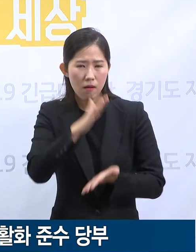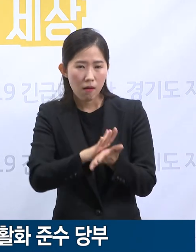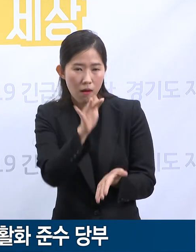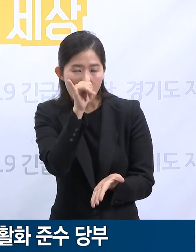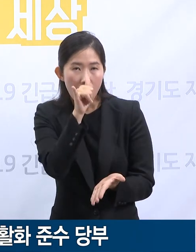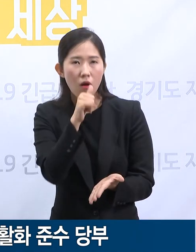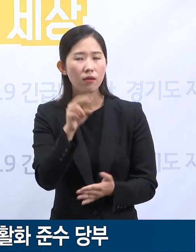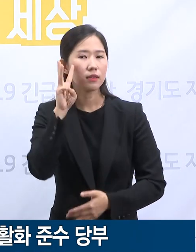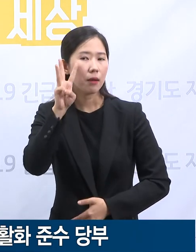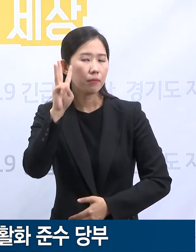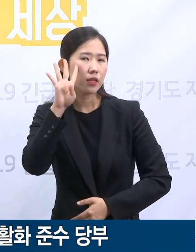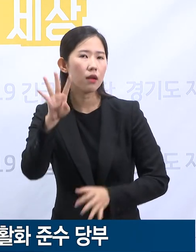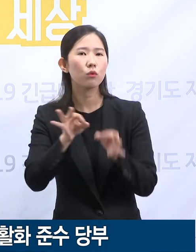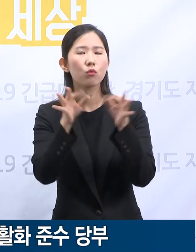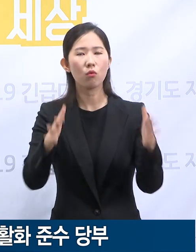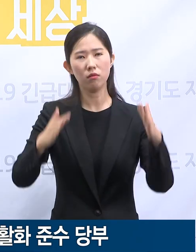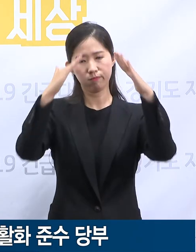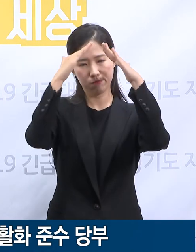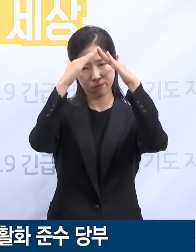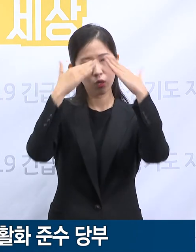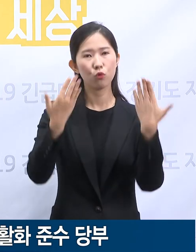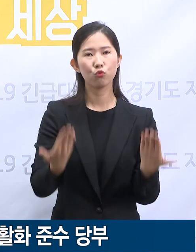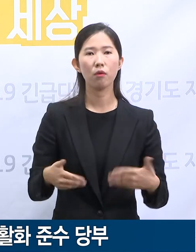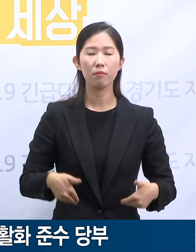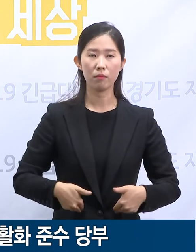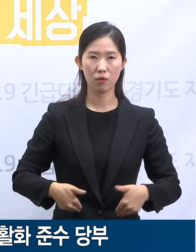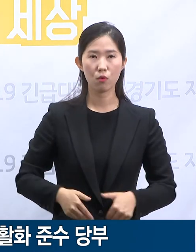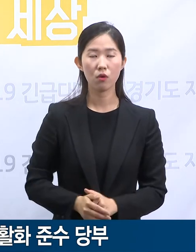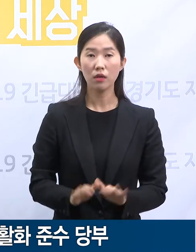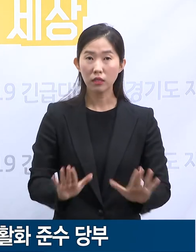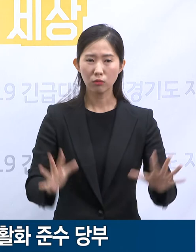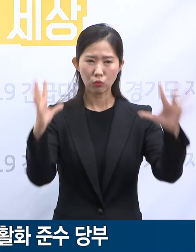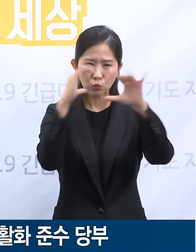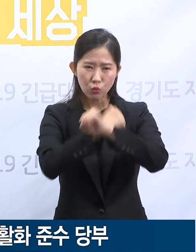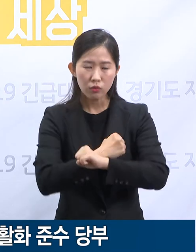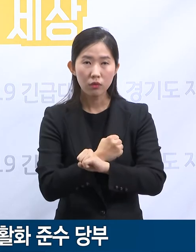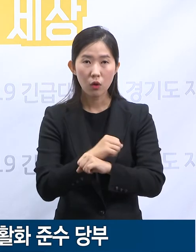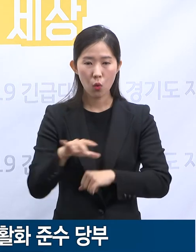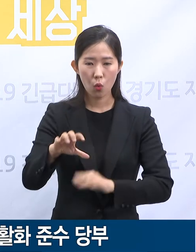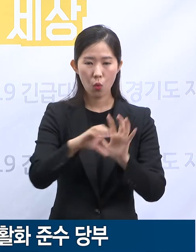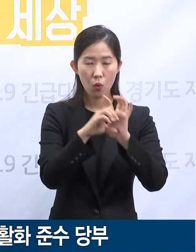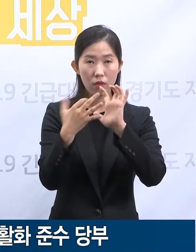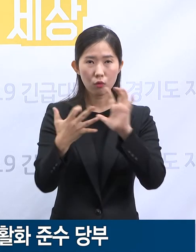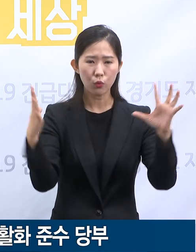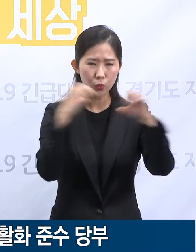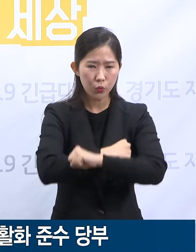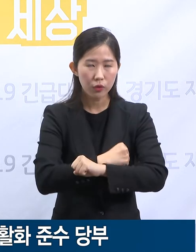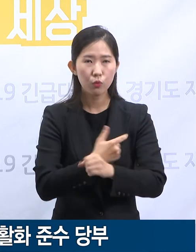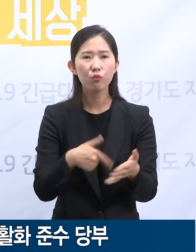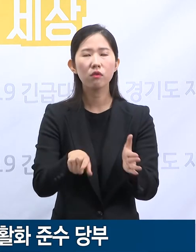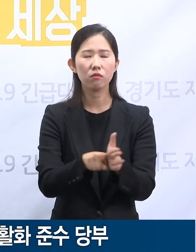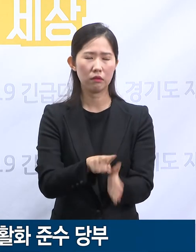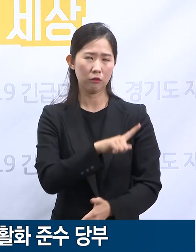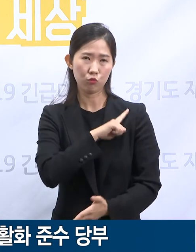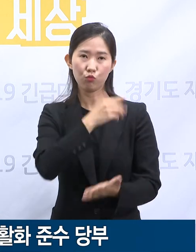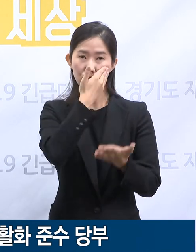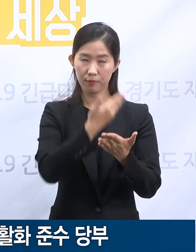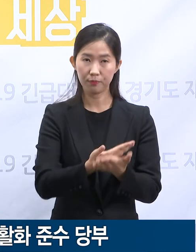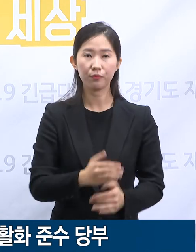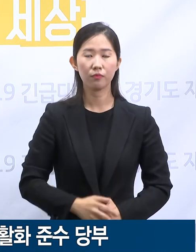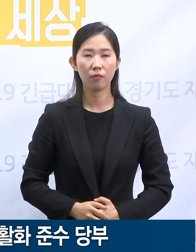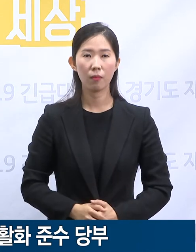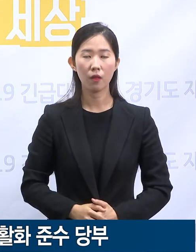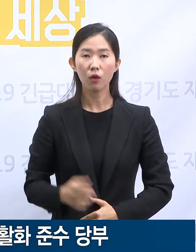종식이 불가능한 코로나19 유행을 통제하기 위해 가장 중요한 시측입니다. 유입 이후에 확산을 막는 방법 역시